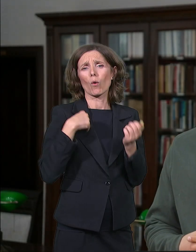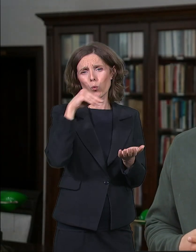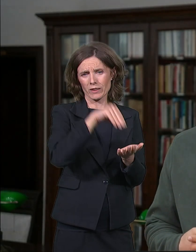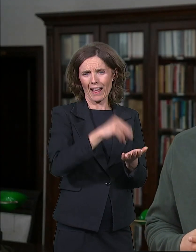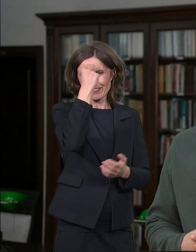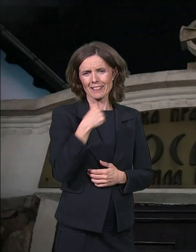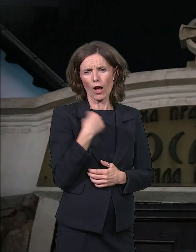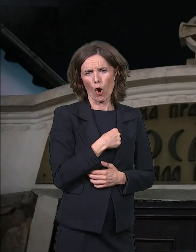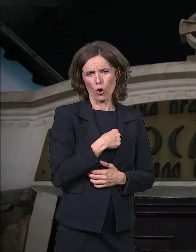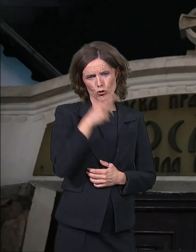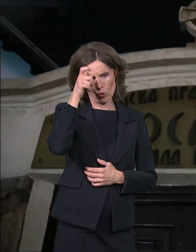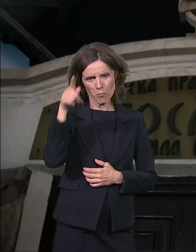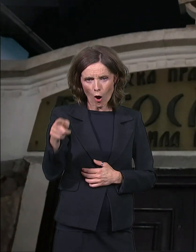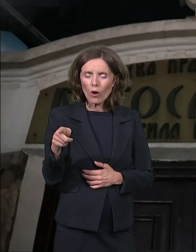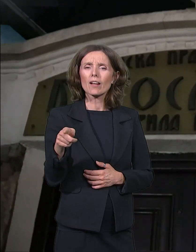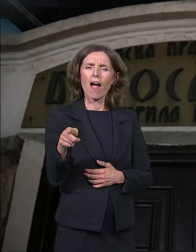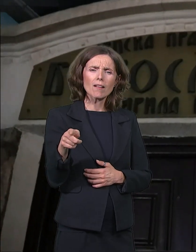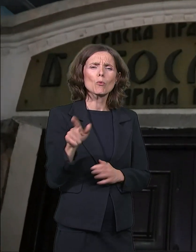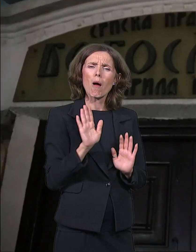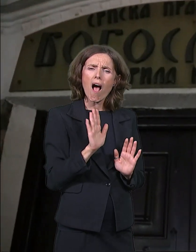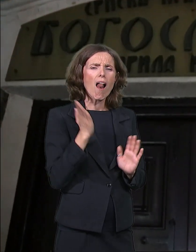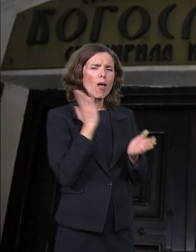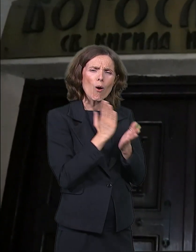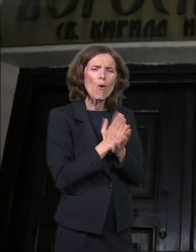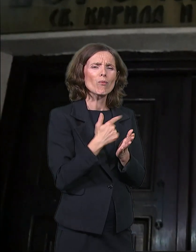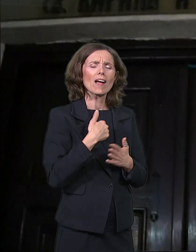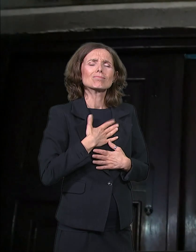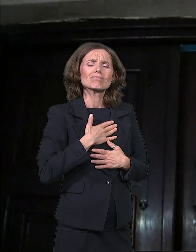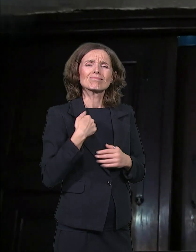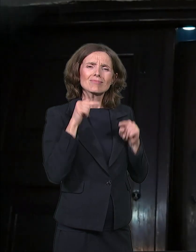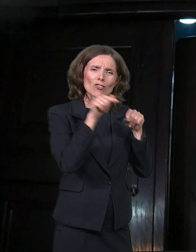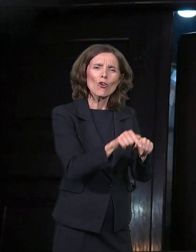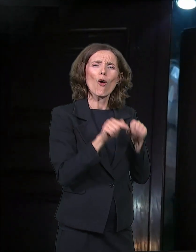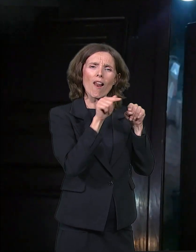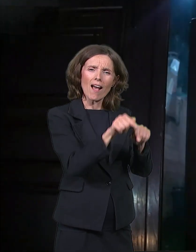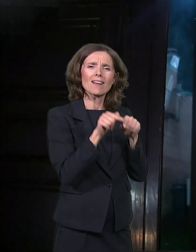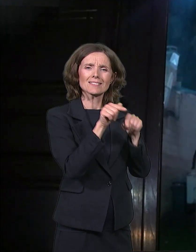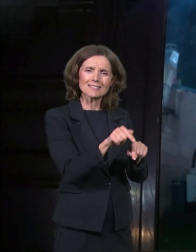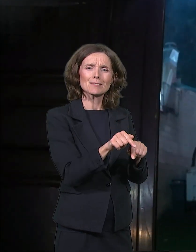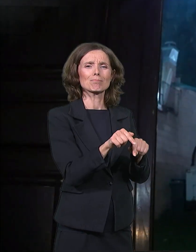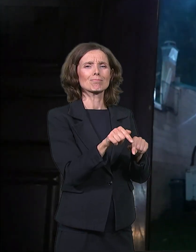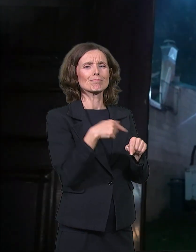teološkom fakultetu, ali uvijek volim da dođem ovde. O prijeve. Da.